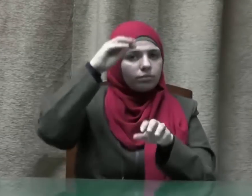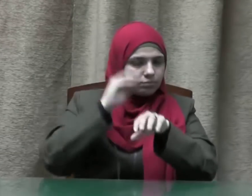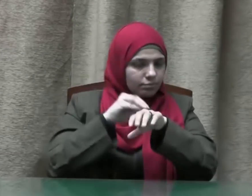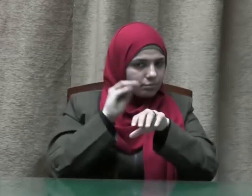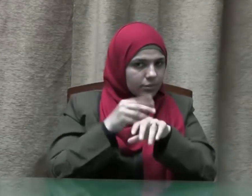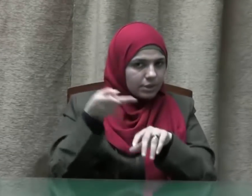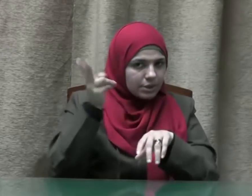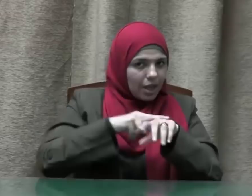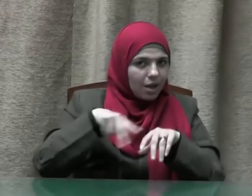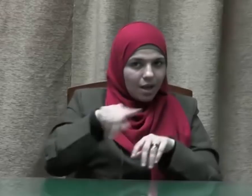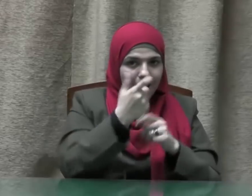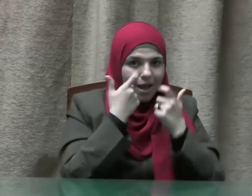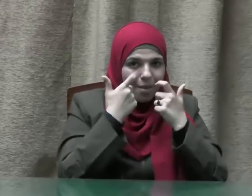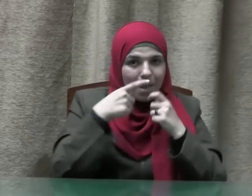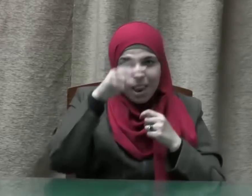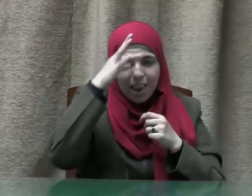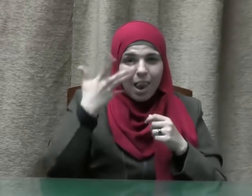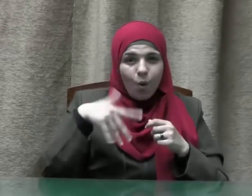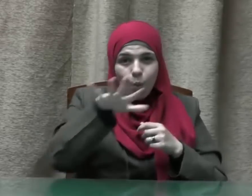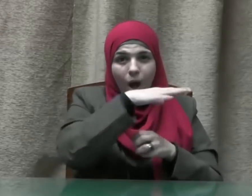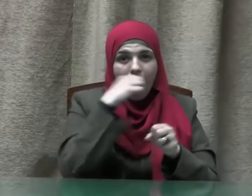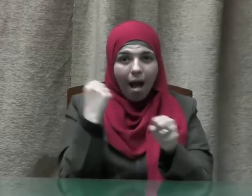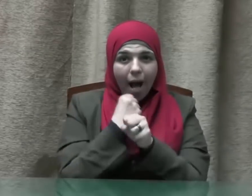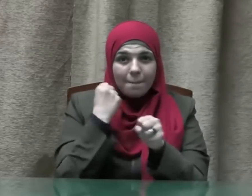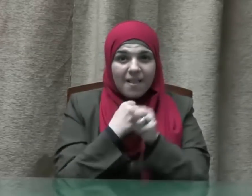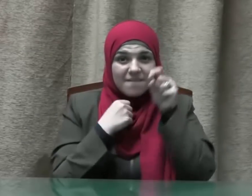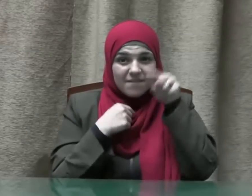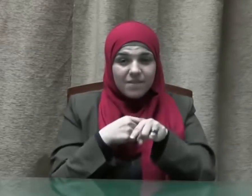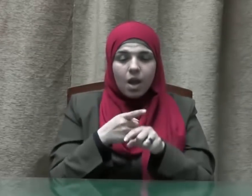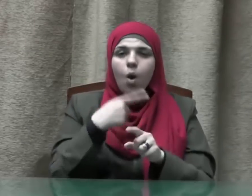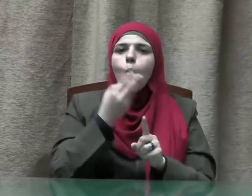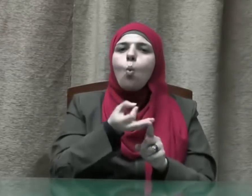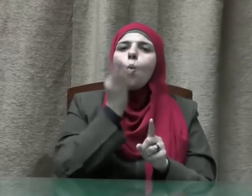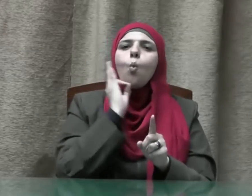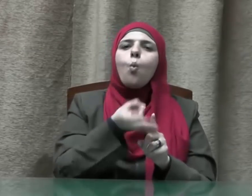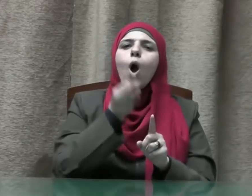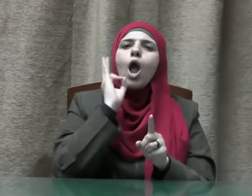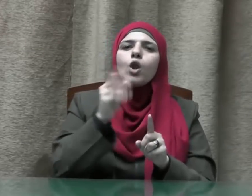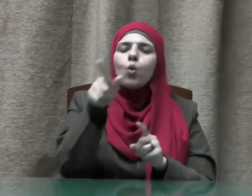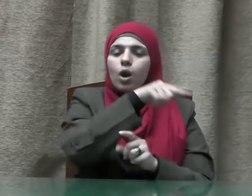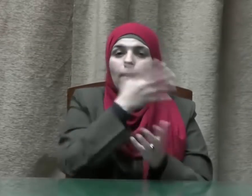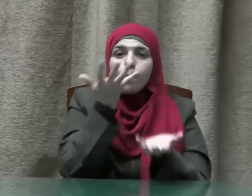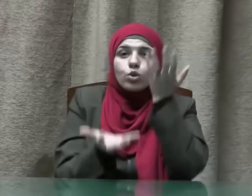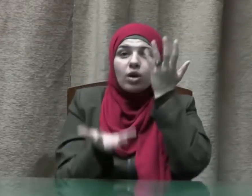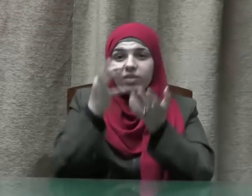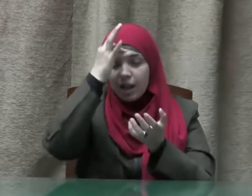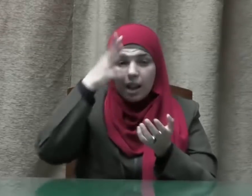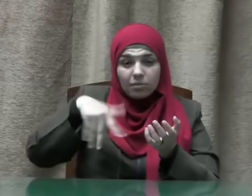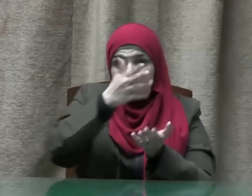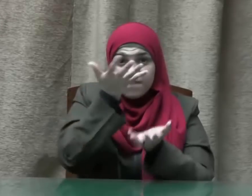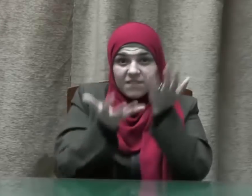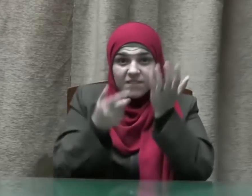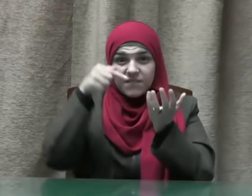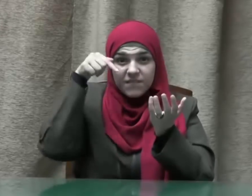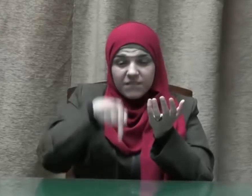من فعل ذلك فقال ويل للمطففين الذين إذا اكتالوا على الناس